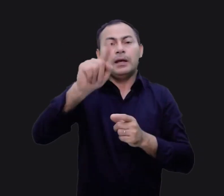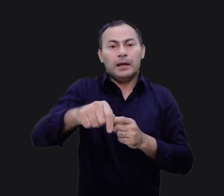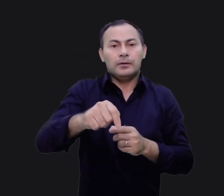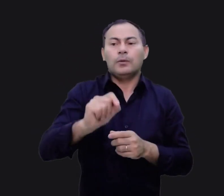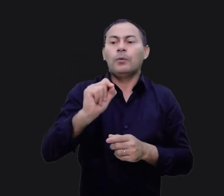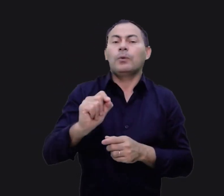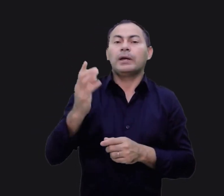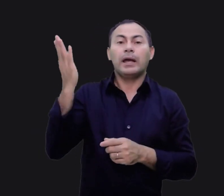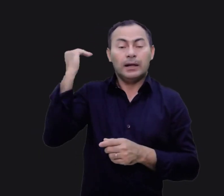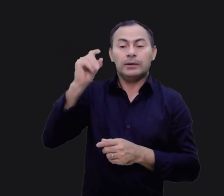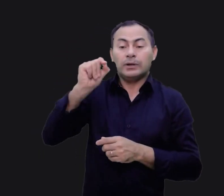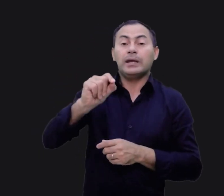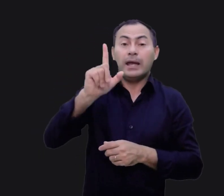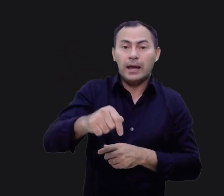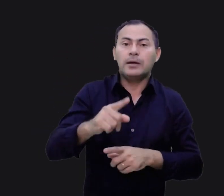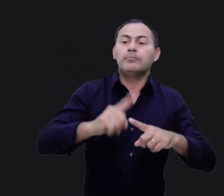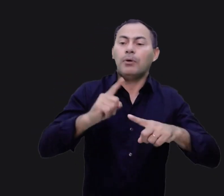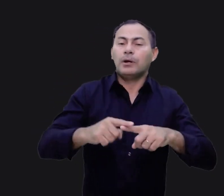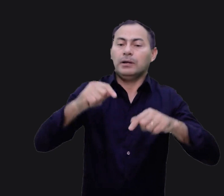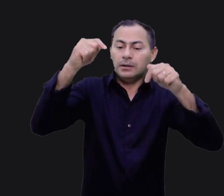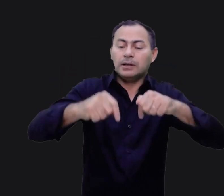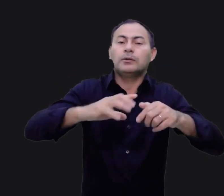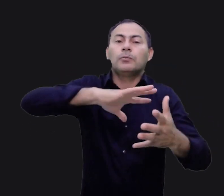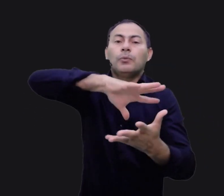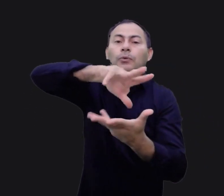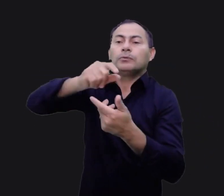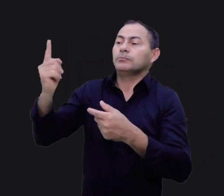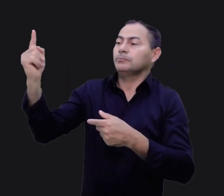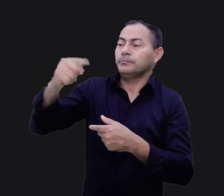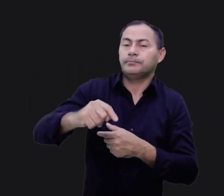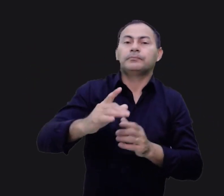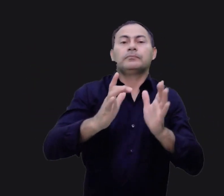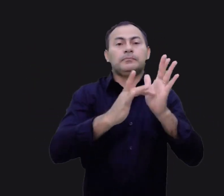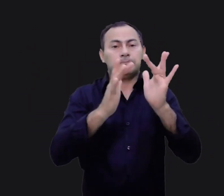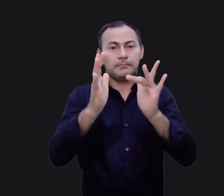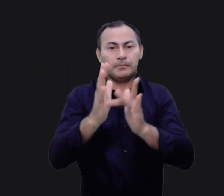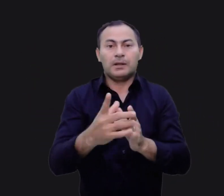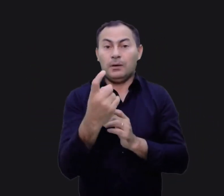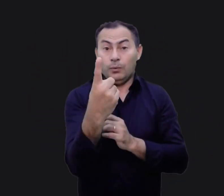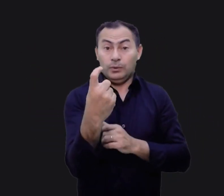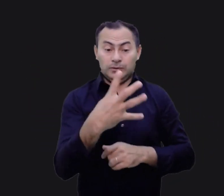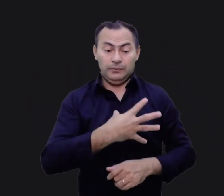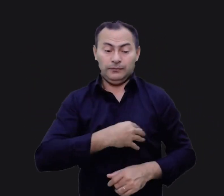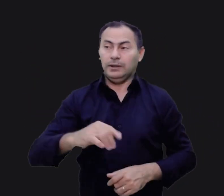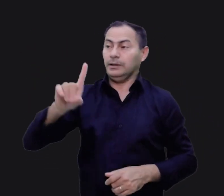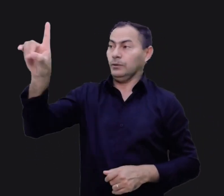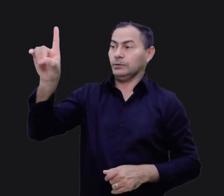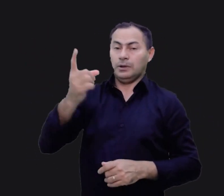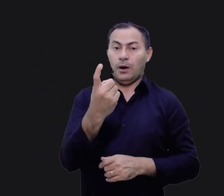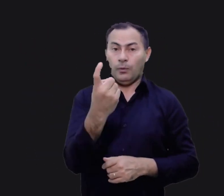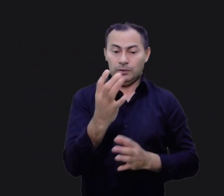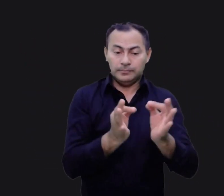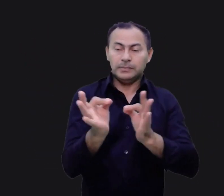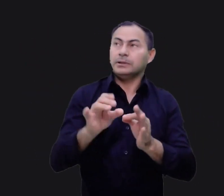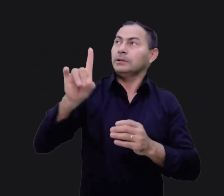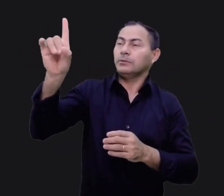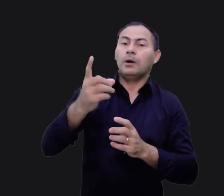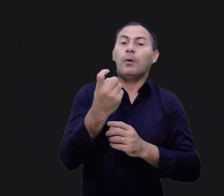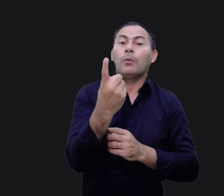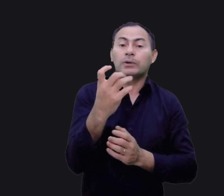era, o que Ele era e por que Ele estava no mundo. Jesus era o único Filho de Deus, a única solução de Deus, o